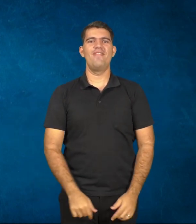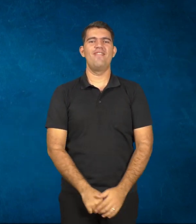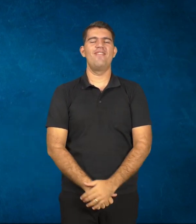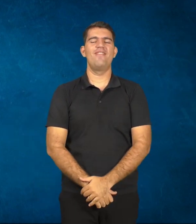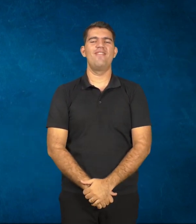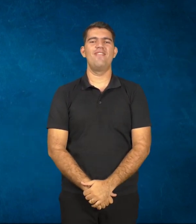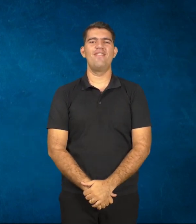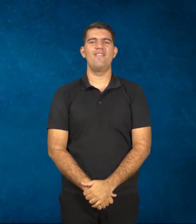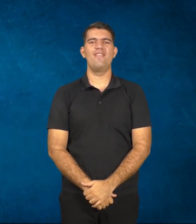alunouza. Obrigado.